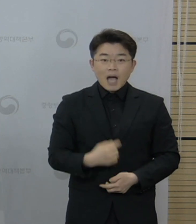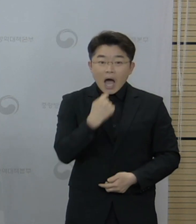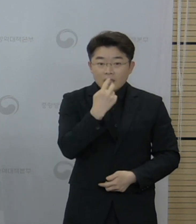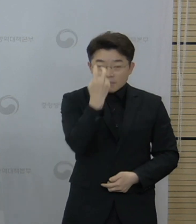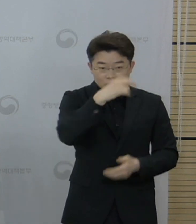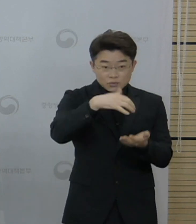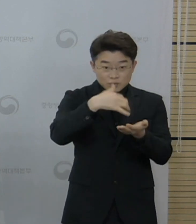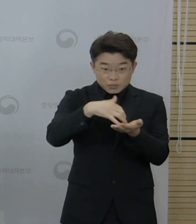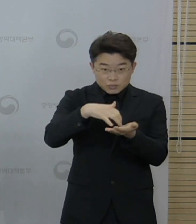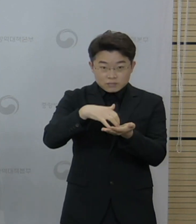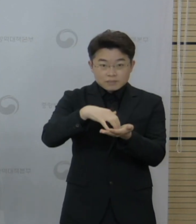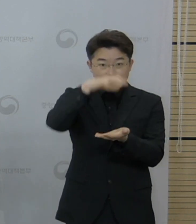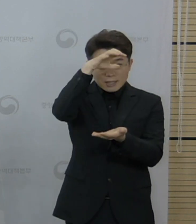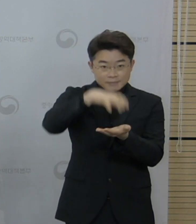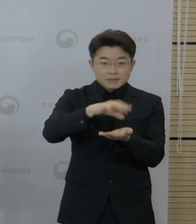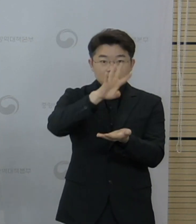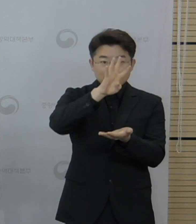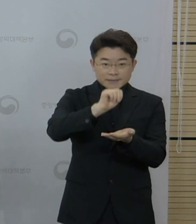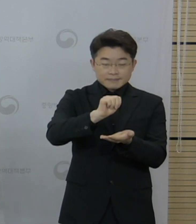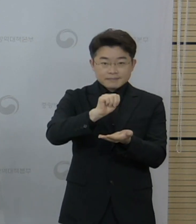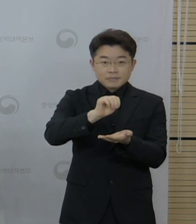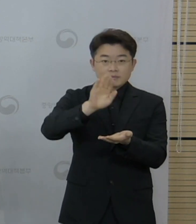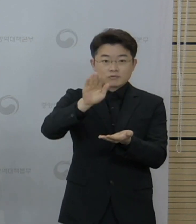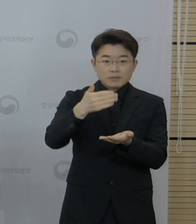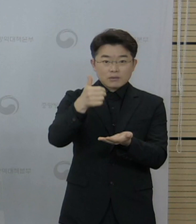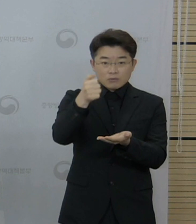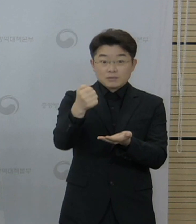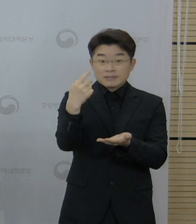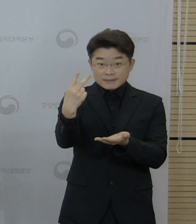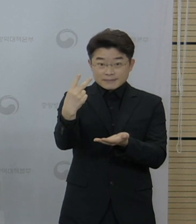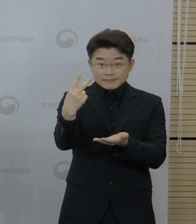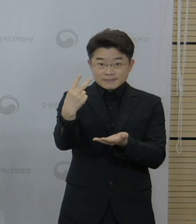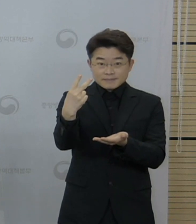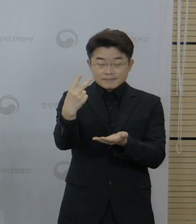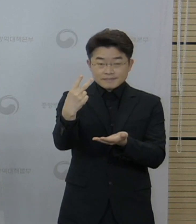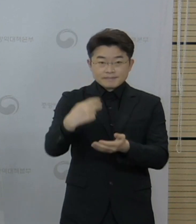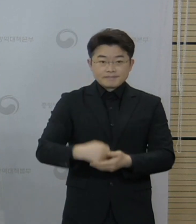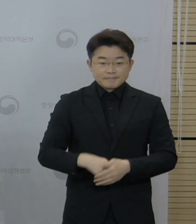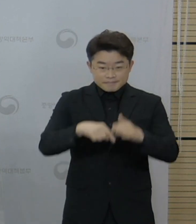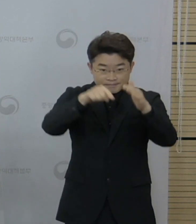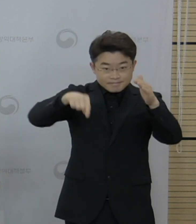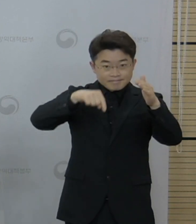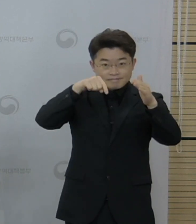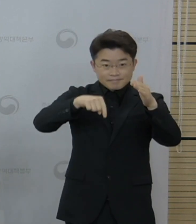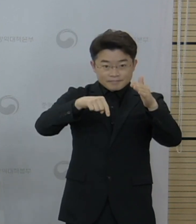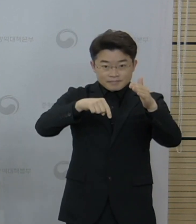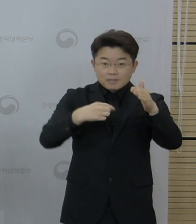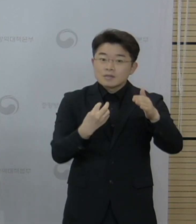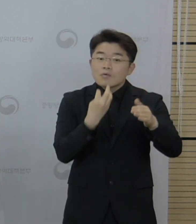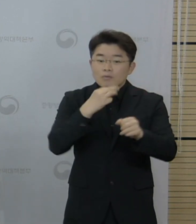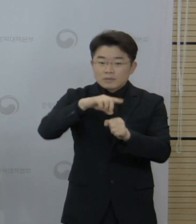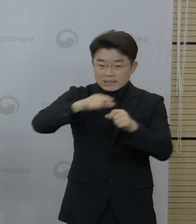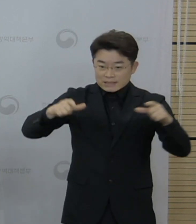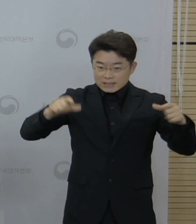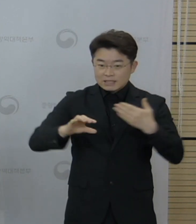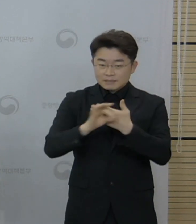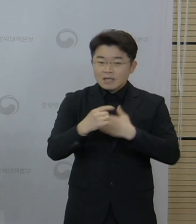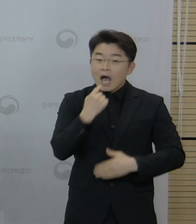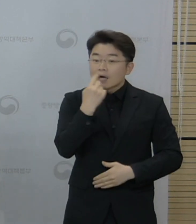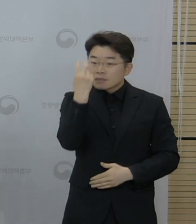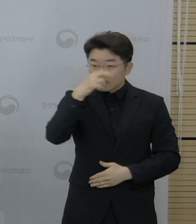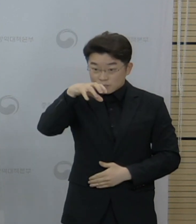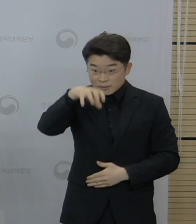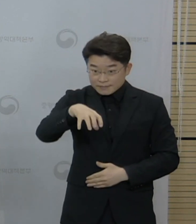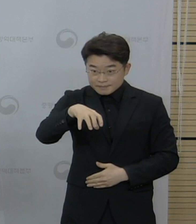건수는 4만 952건이며, 이 중에 수도권 임시선별검사소에서